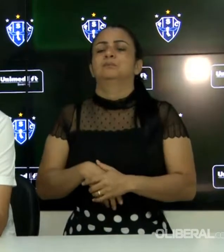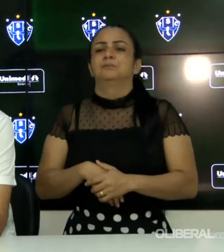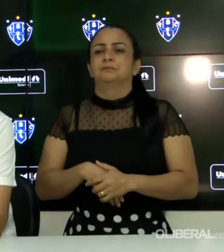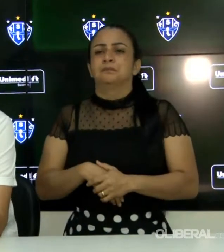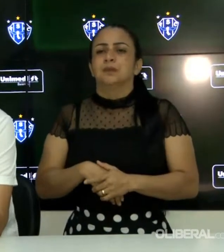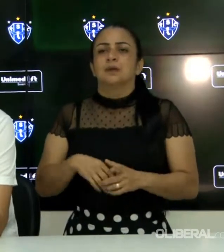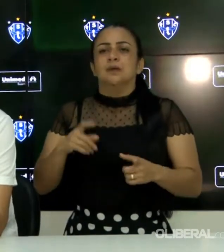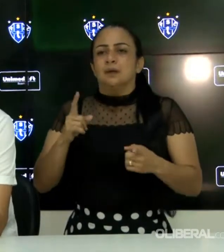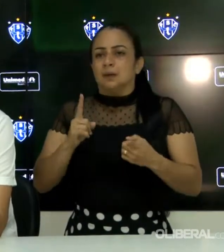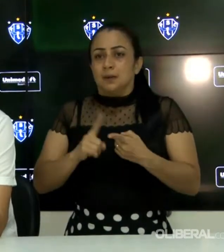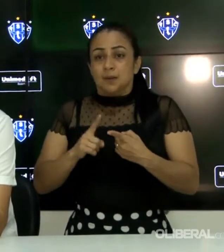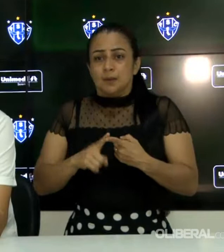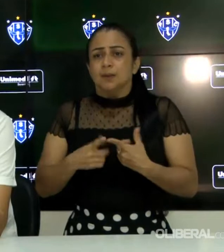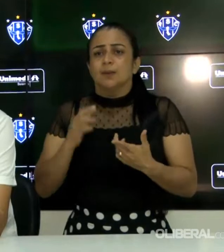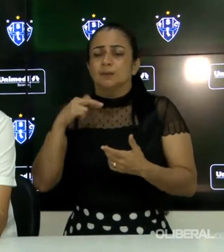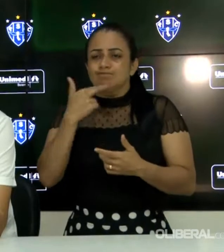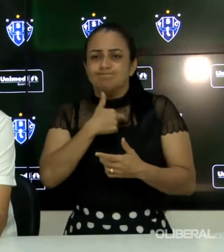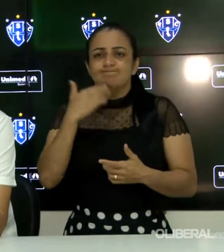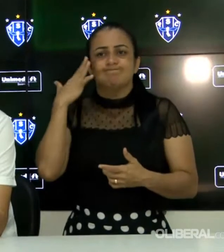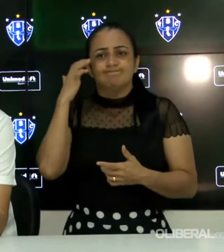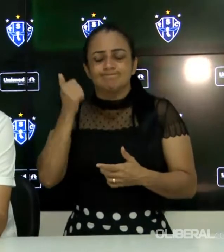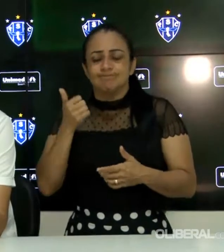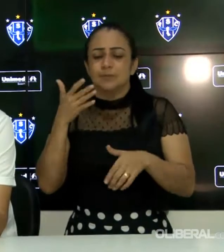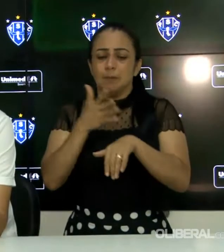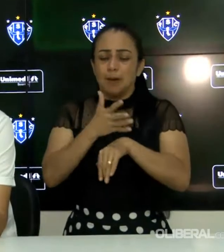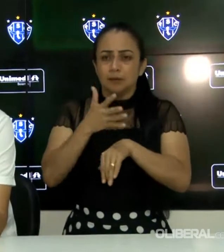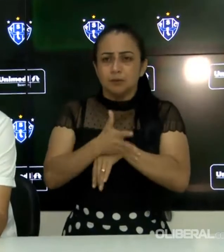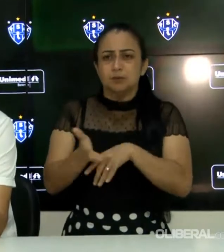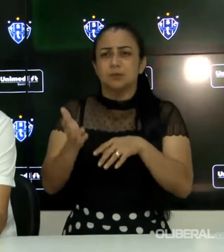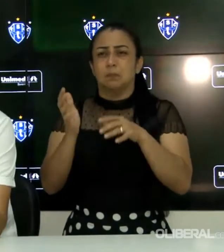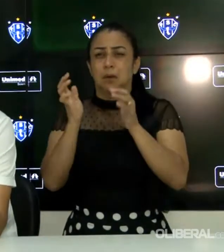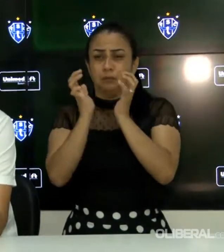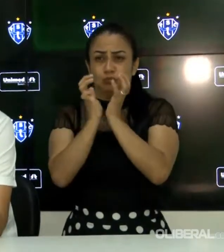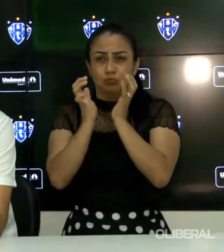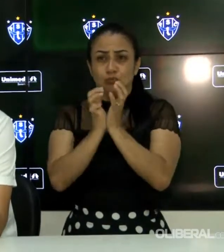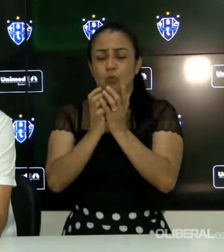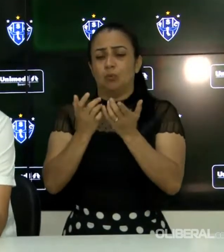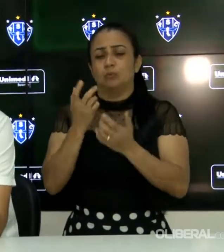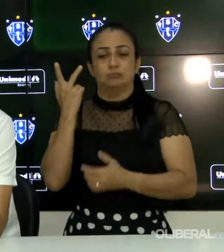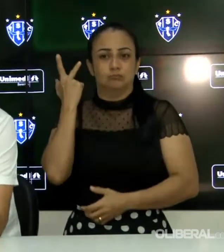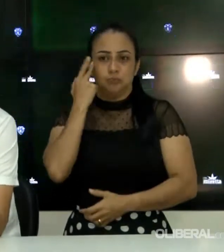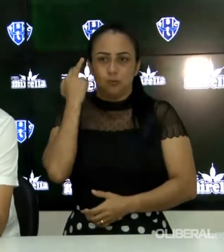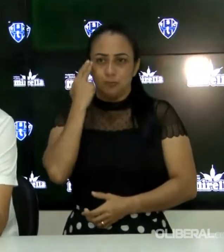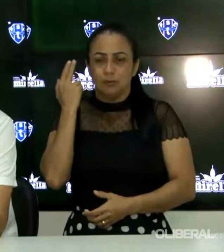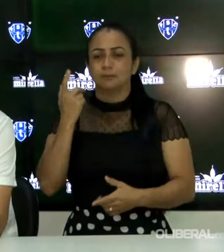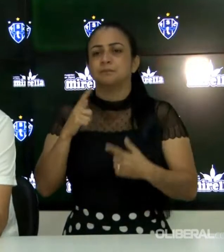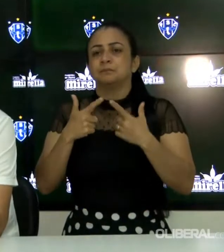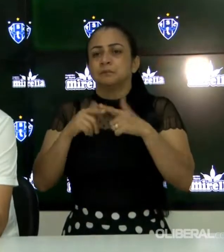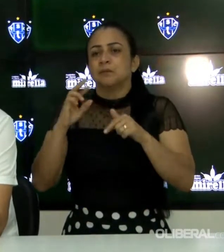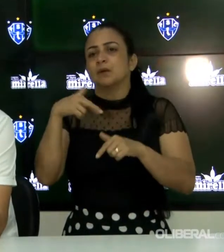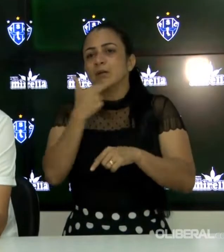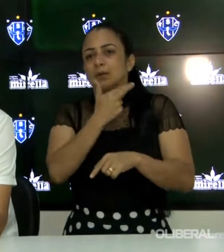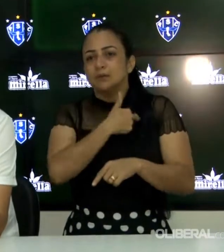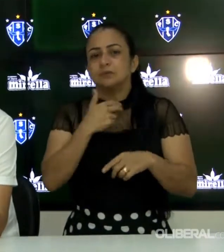E assim, às vezes, de repente, dentro do jogo ali, jogo estava um jogo equilibrado, muito equilibrado, a gente tinha que ter cuidado ali também